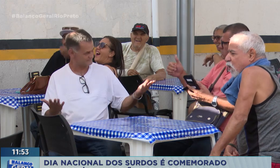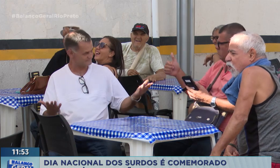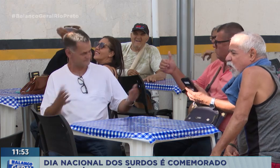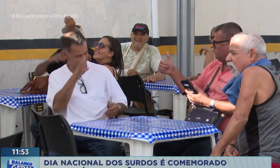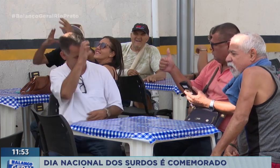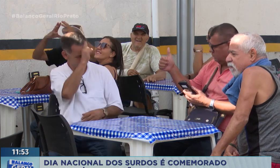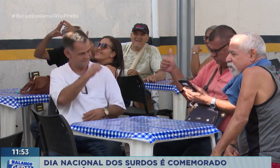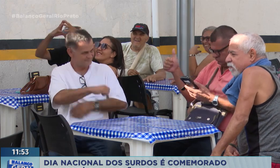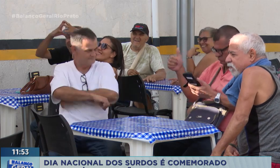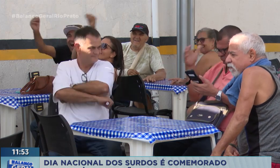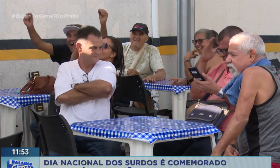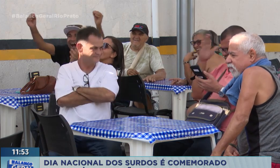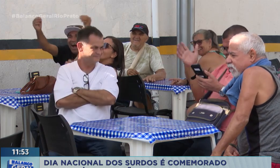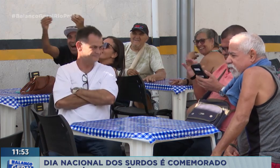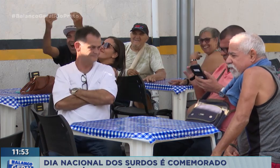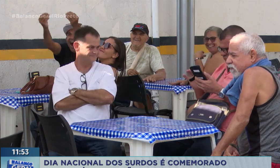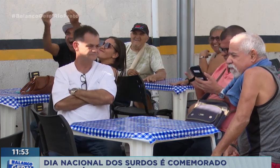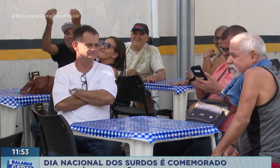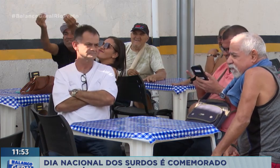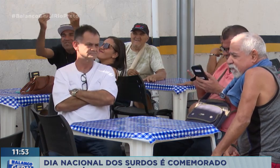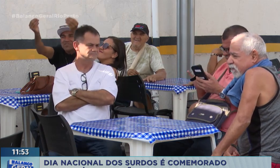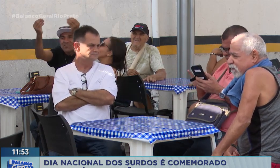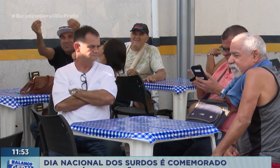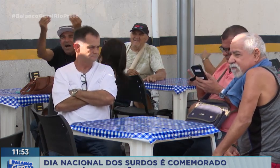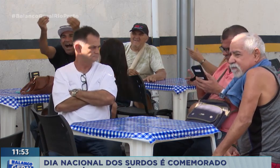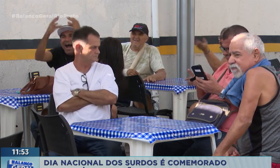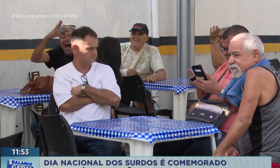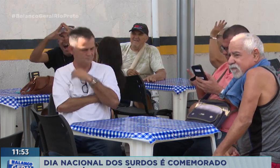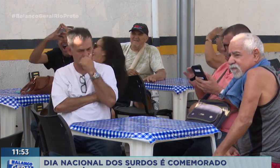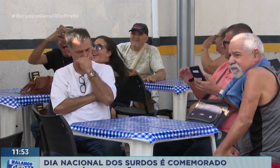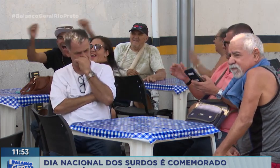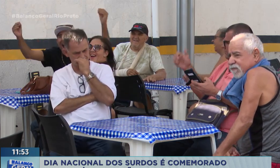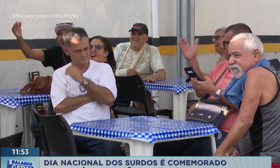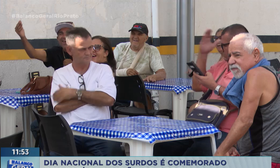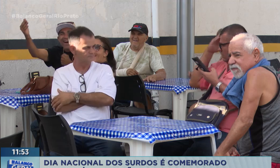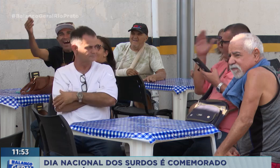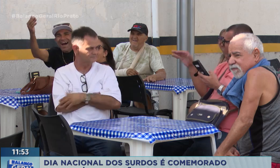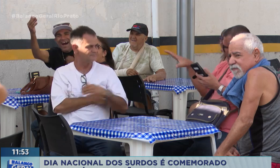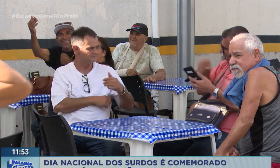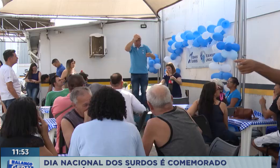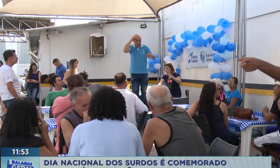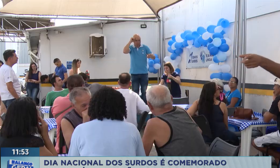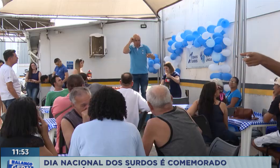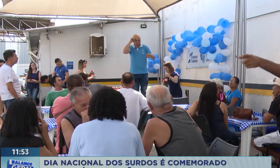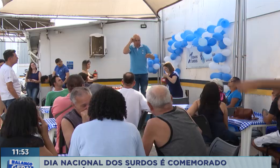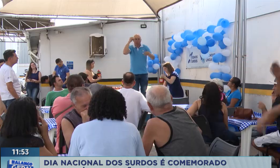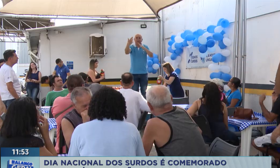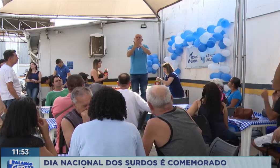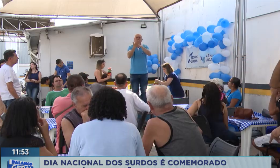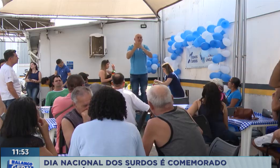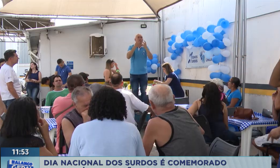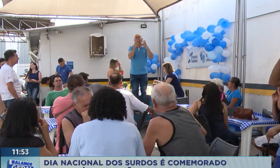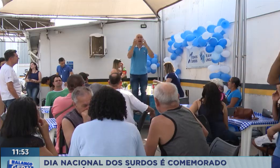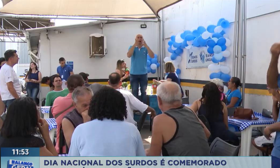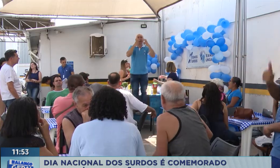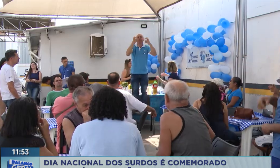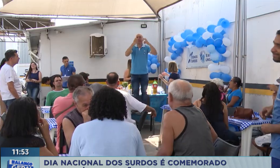orientação psicológica e que não tem lugar nenhum tem um psicólogo que atende eles. Então aqui nós temos esse